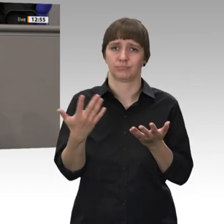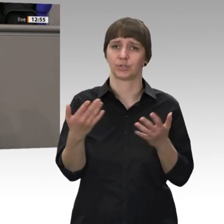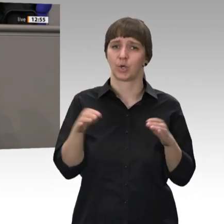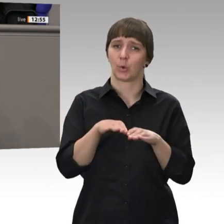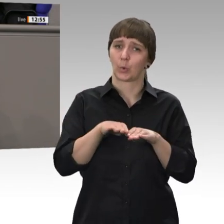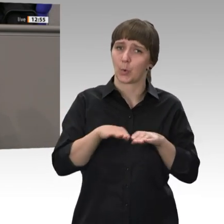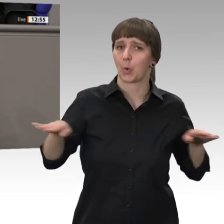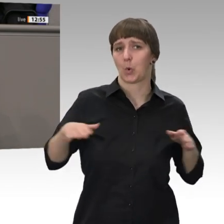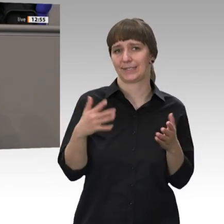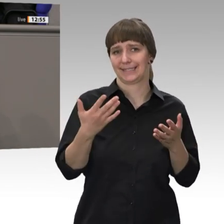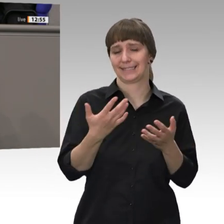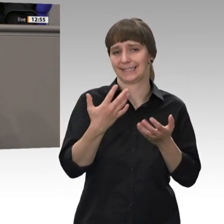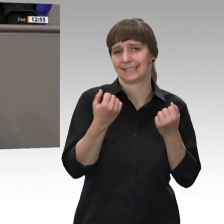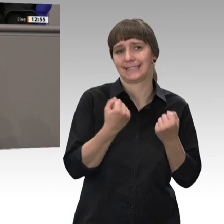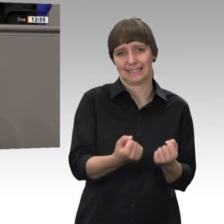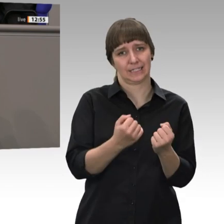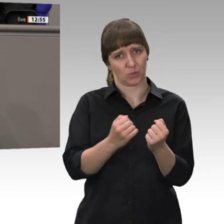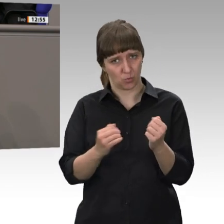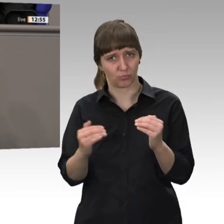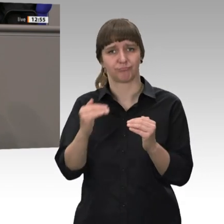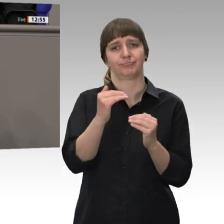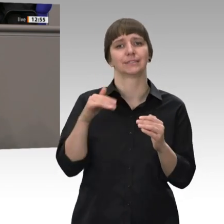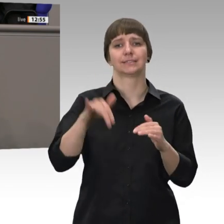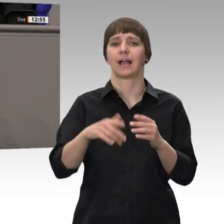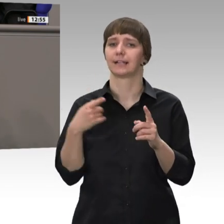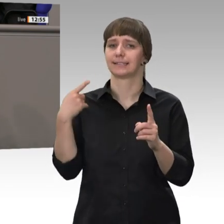erreicht. Damit ist die Garantierente eine echte Rente,